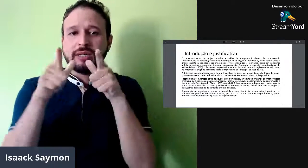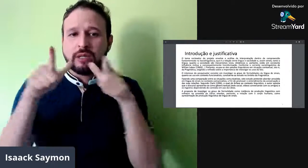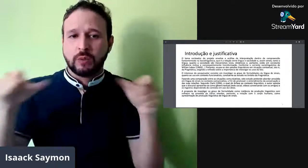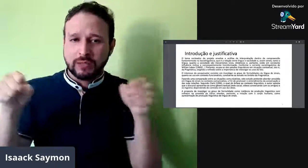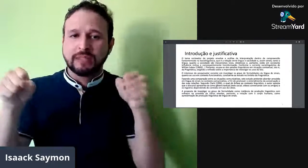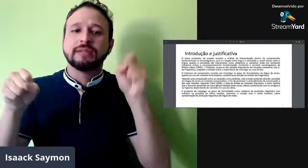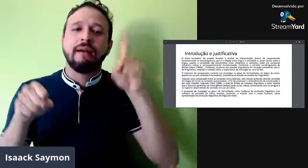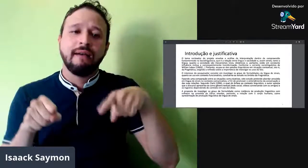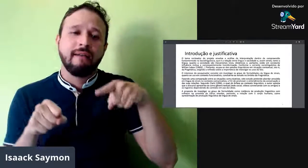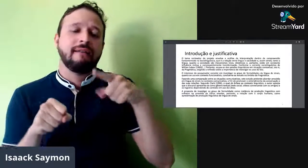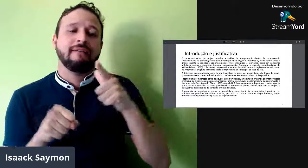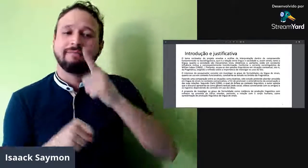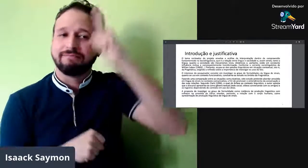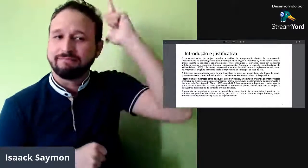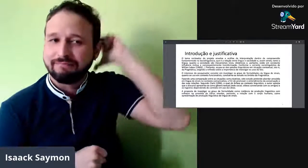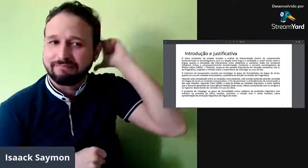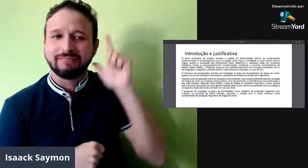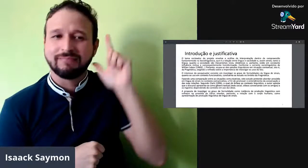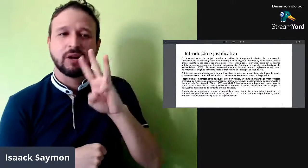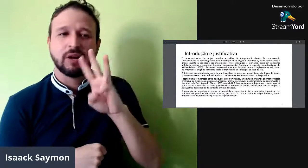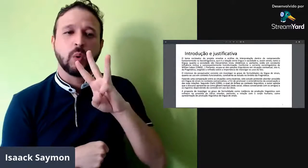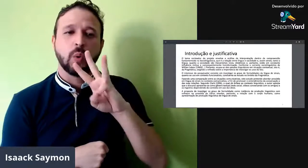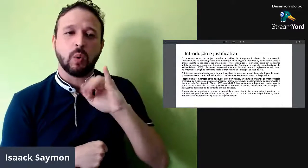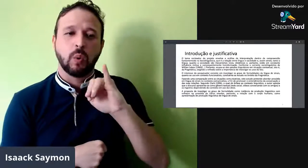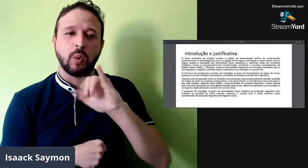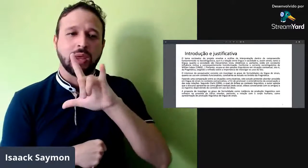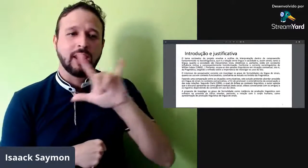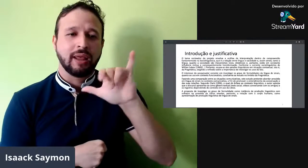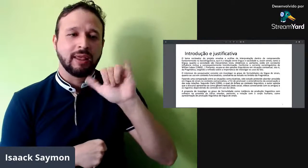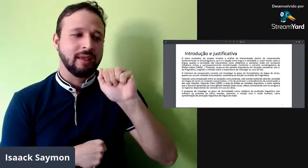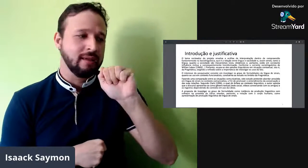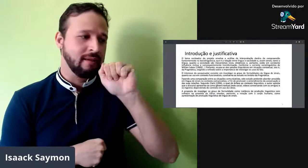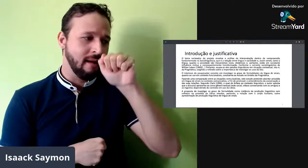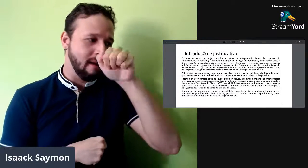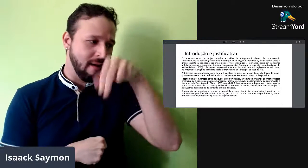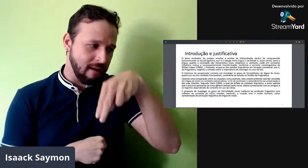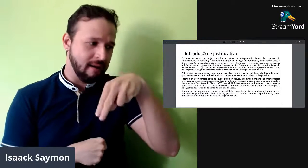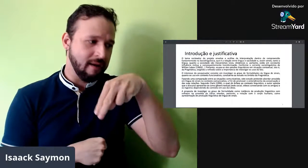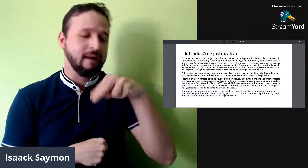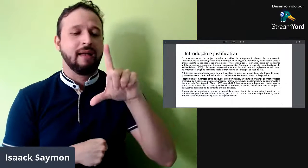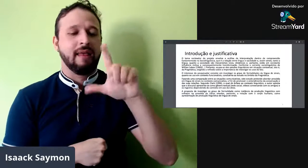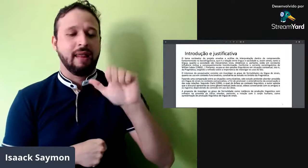Principalmente na área da sociolinguística, sobre o que Labov, né, disse